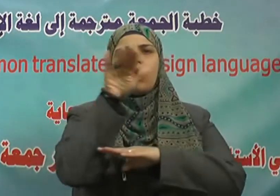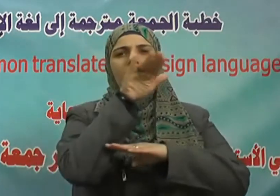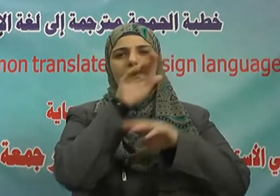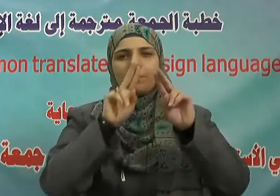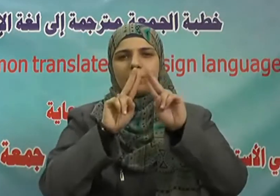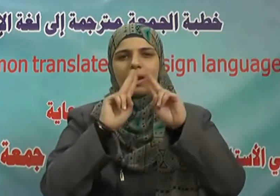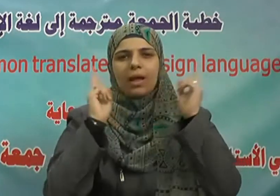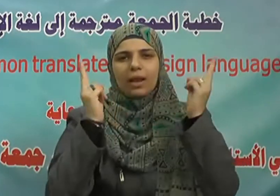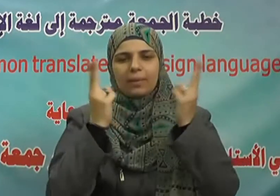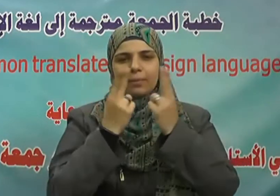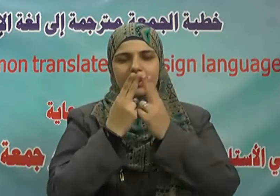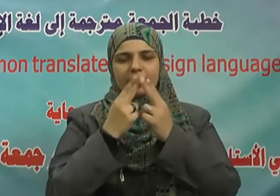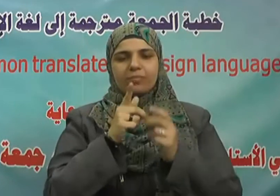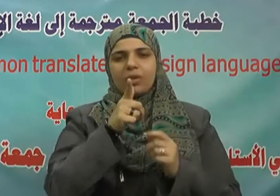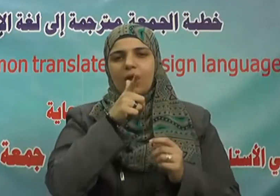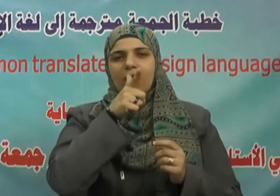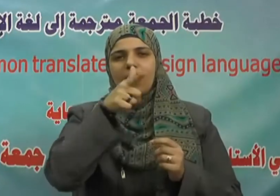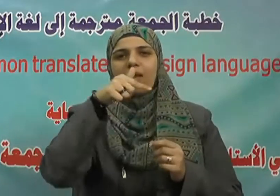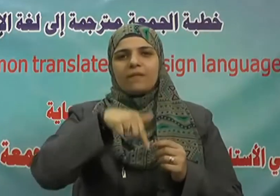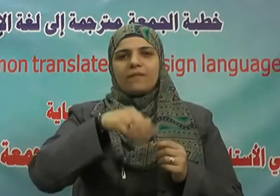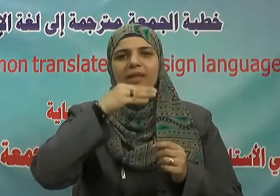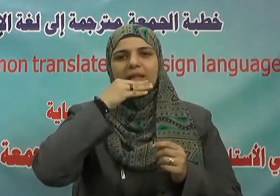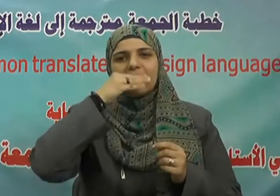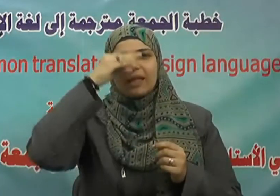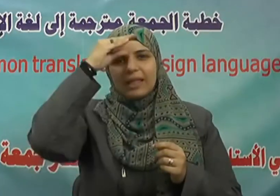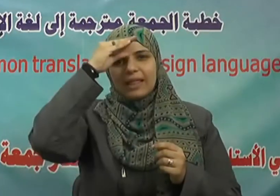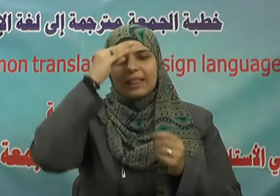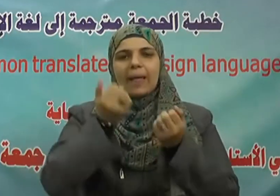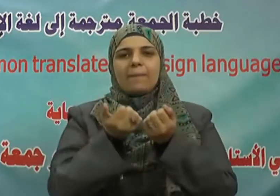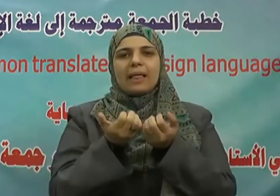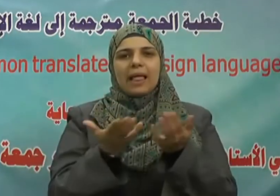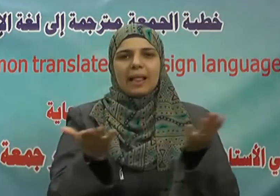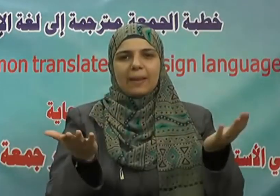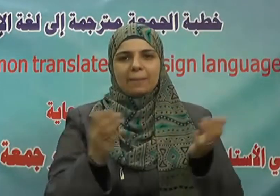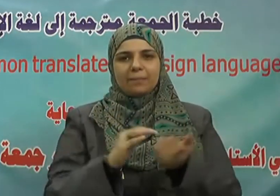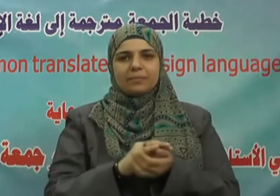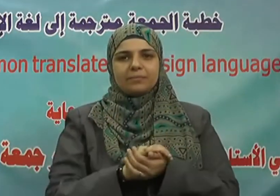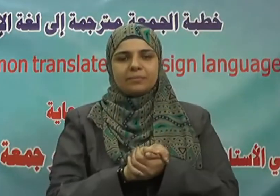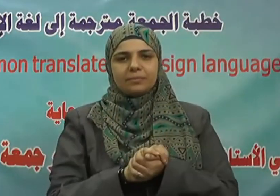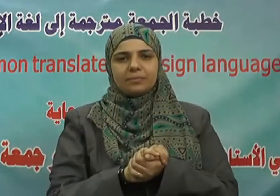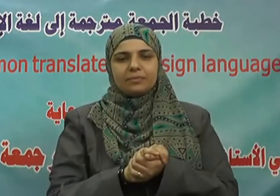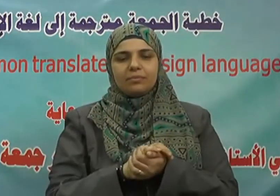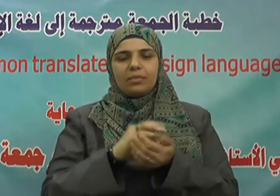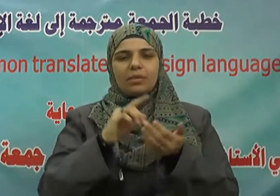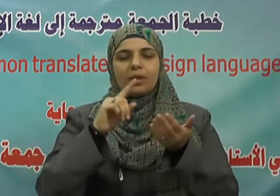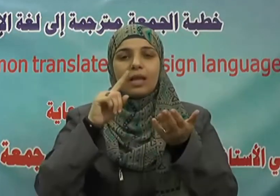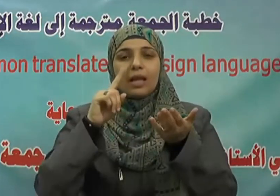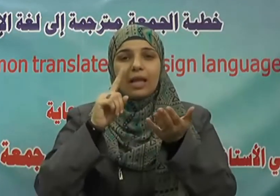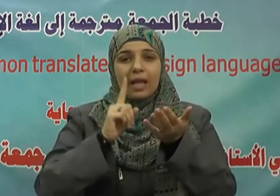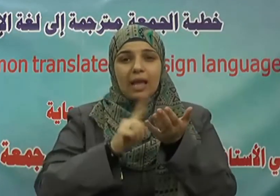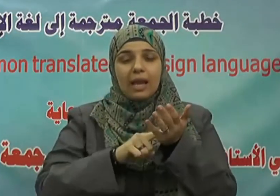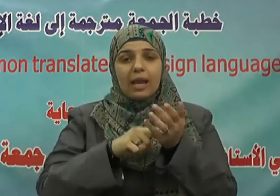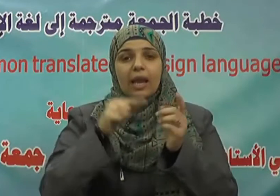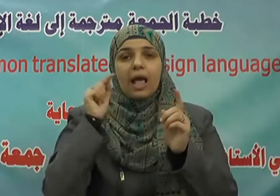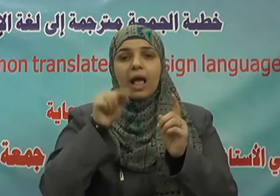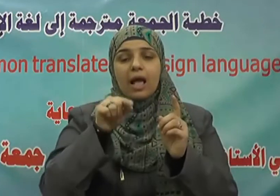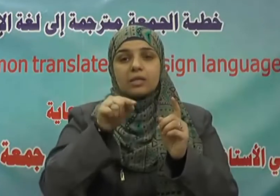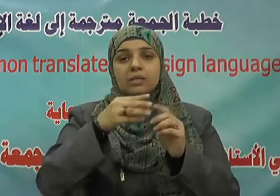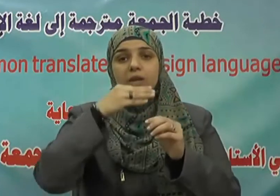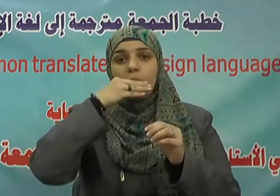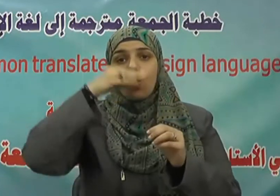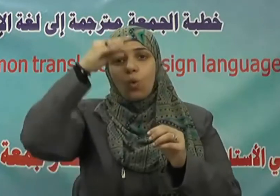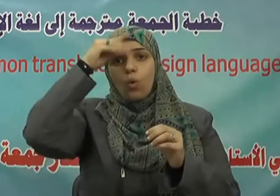القائل في كتابه الكريم إن هذا القرآن يهدي